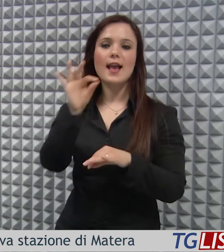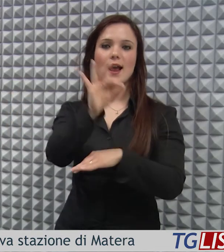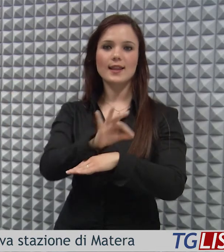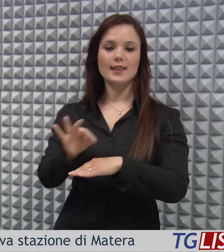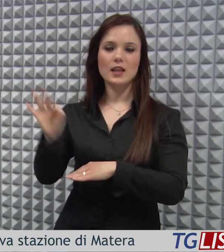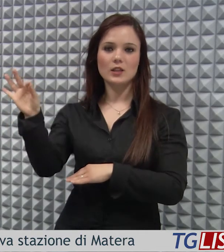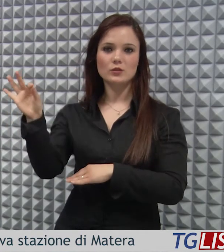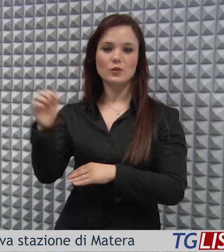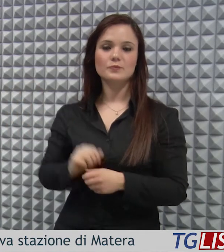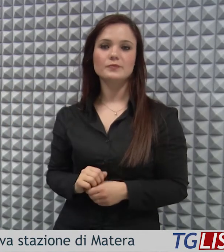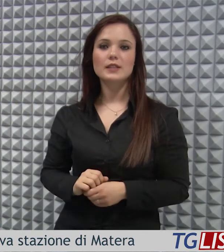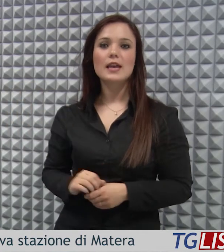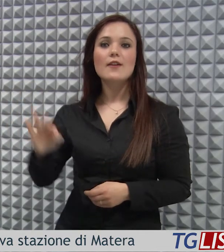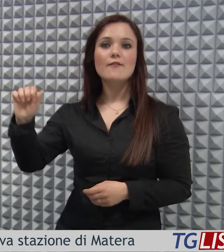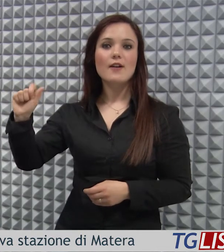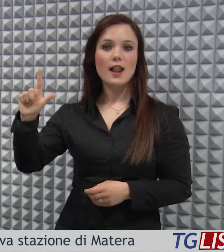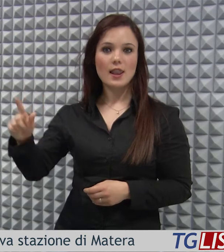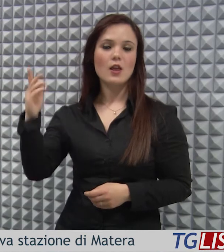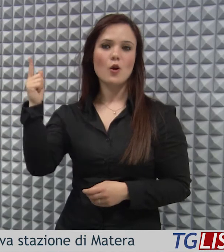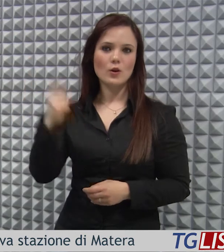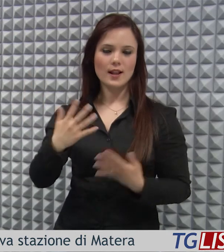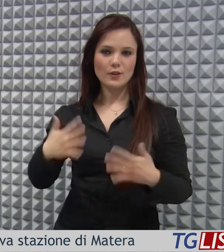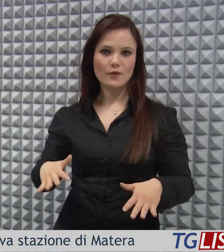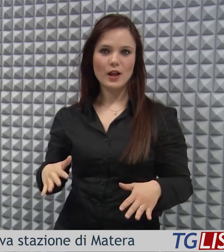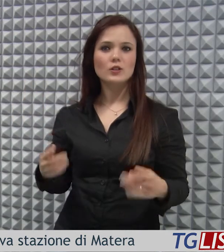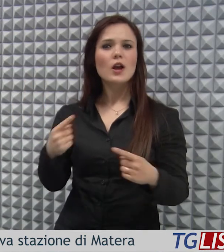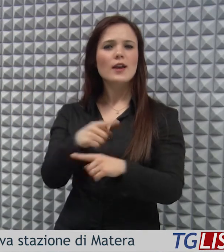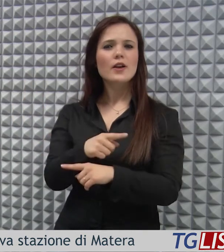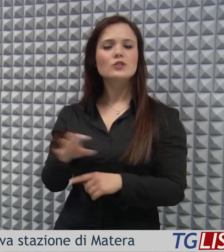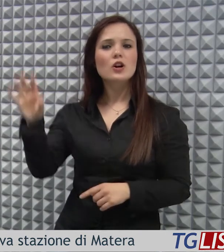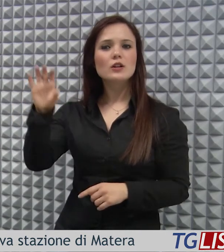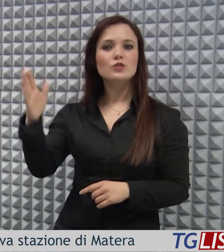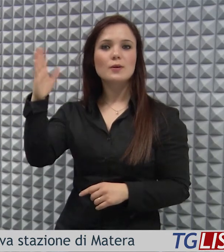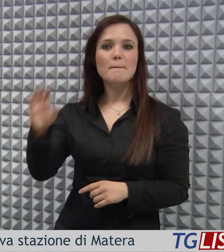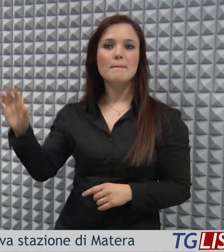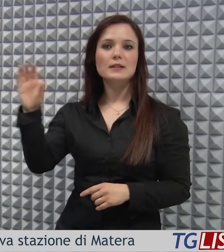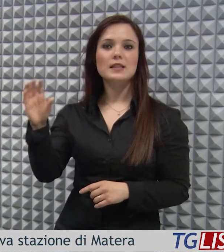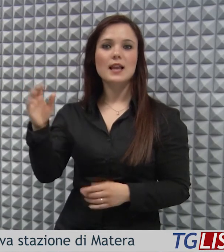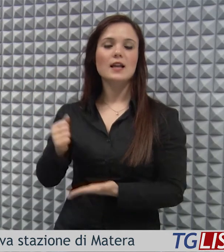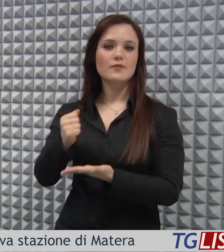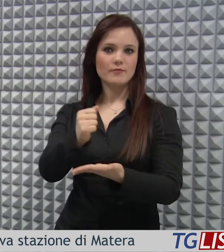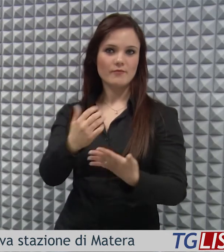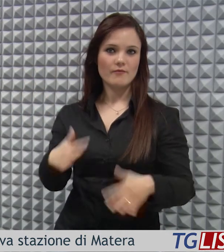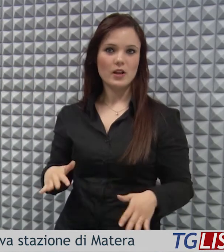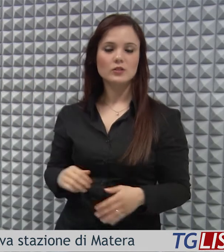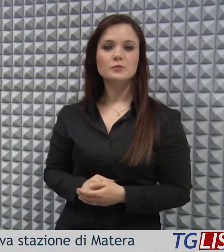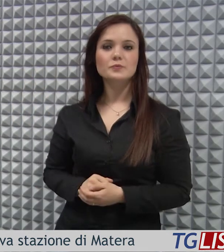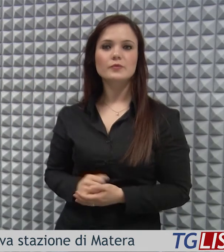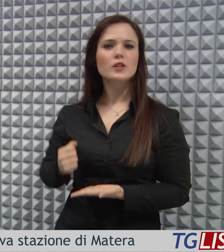progetto è stato commissionato dalle FAL e finanziato dalla Regione Basilicata